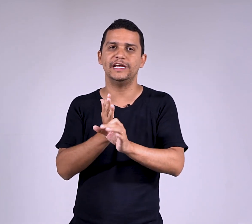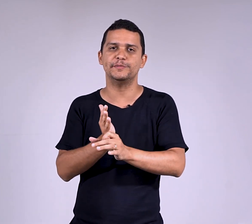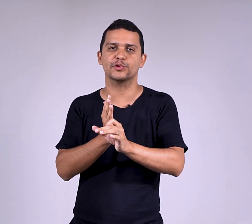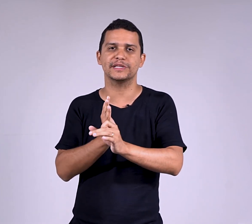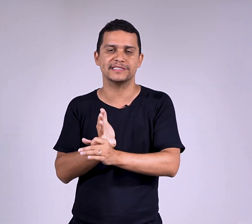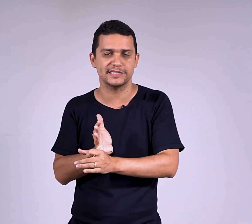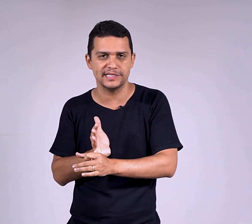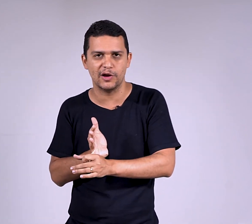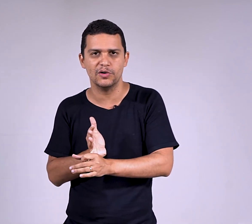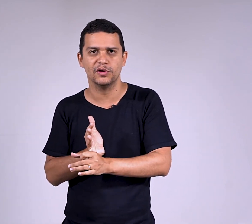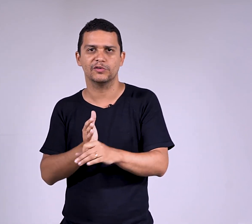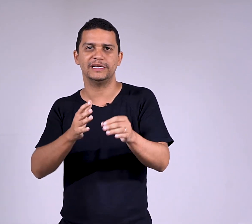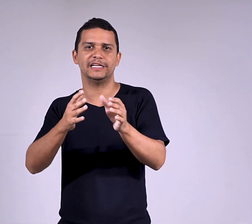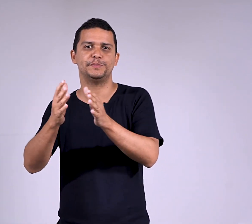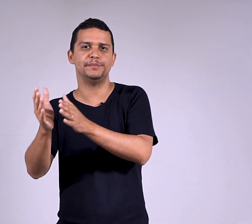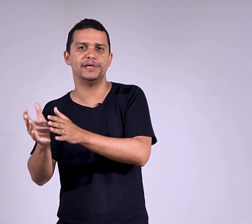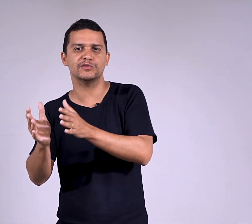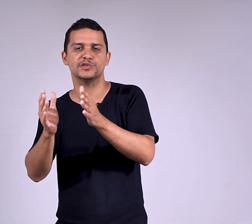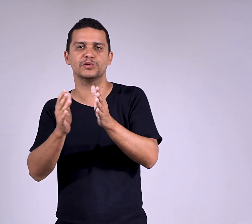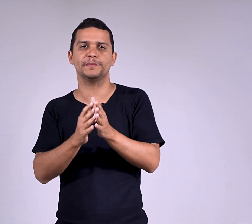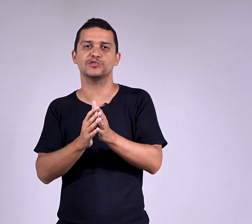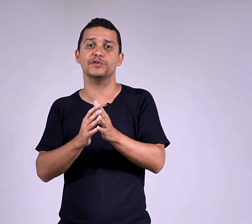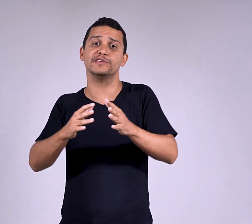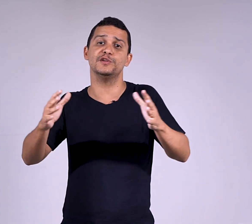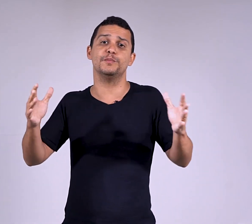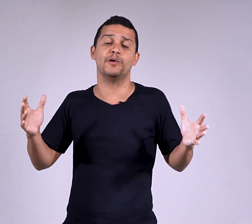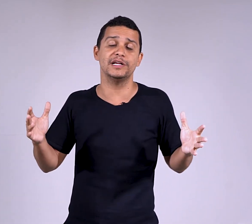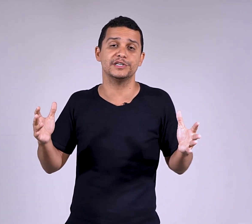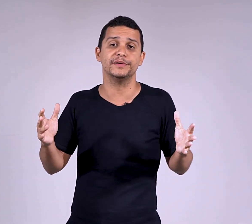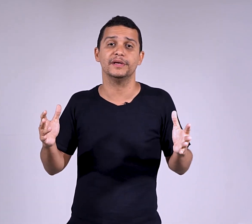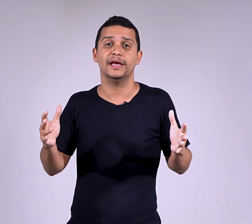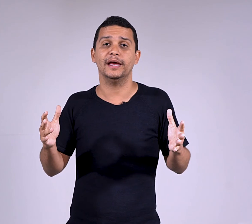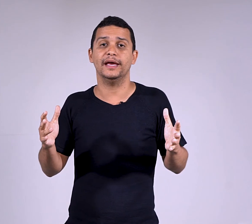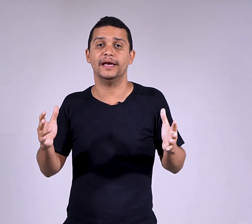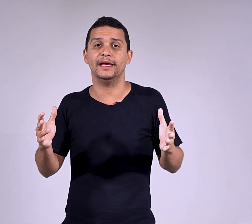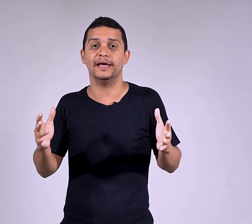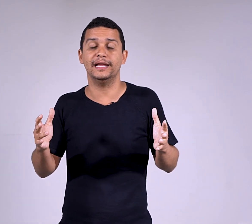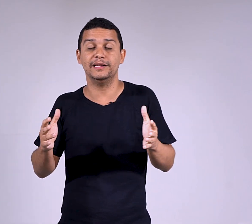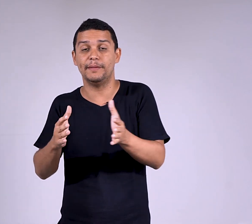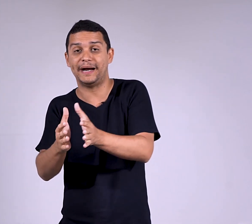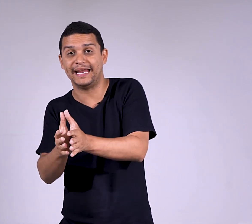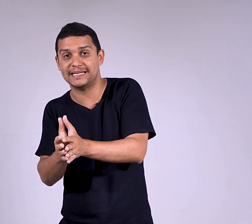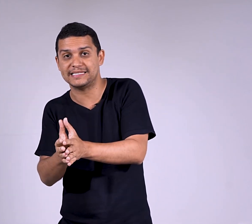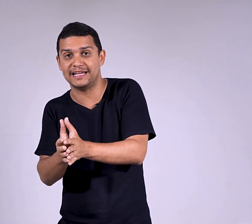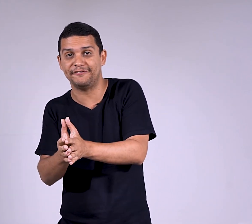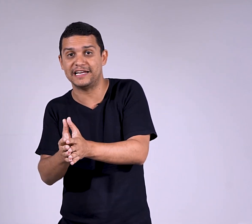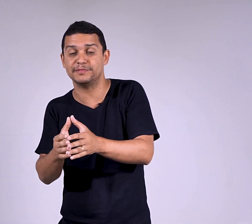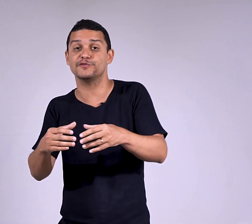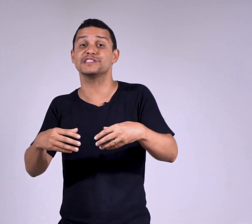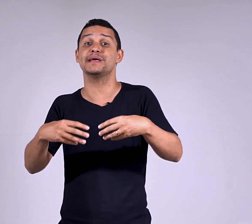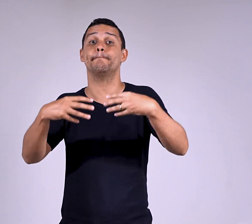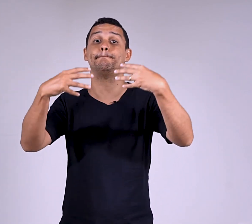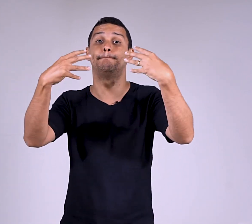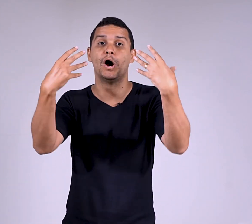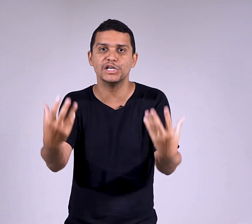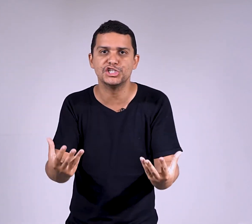elíptico ou desinencial. Ele é de primeira ou de segunda pessoa. E você não pode... Ele não aparece na frase, mas você pode